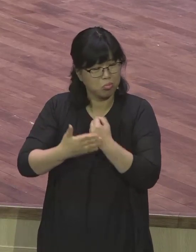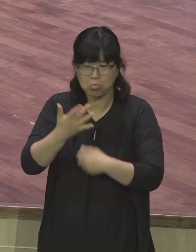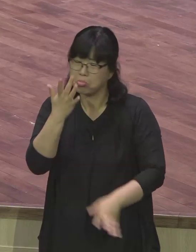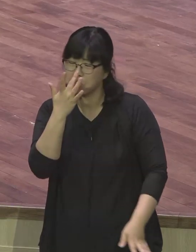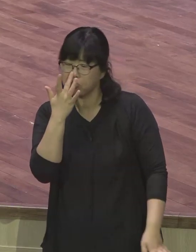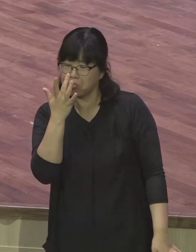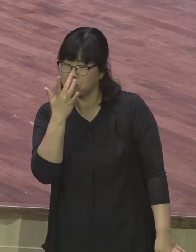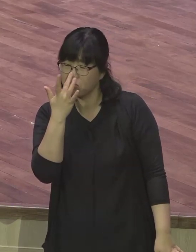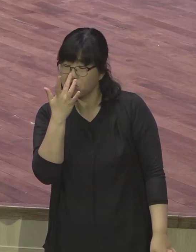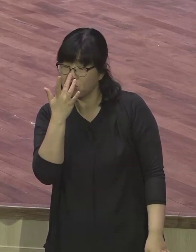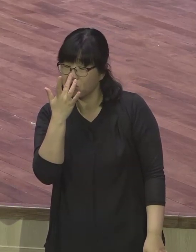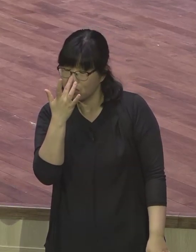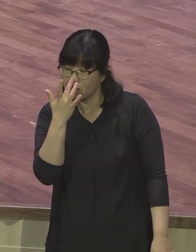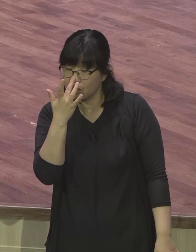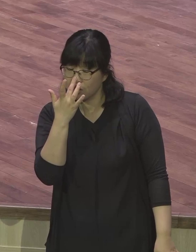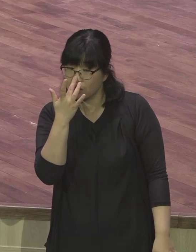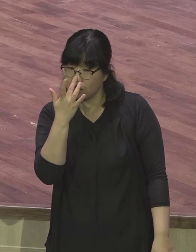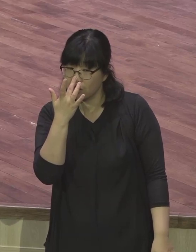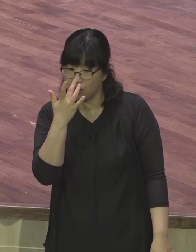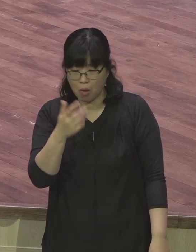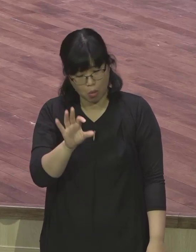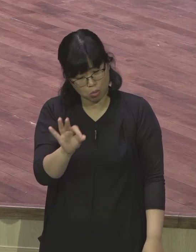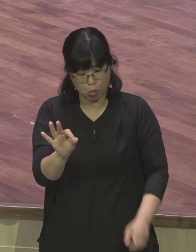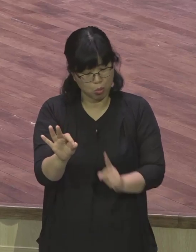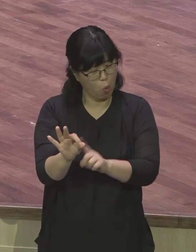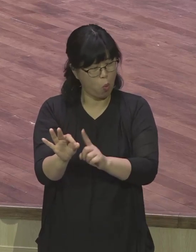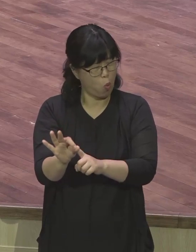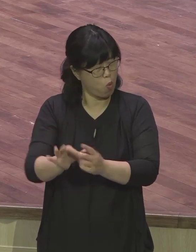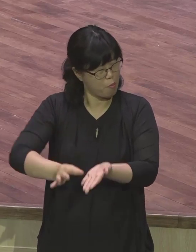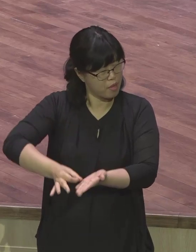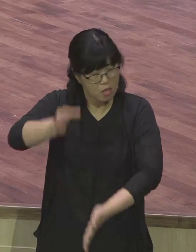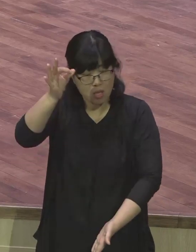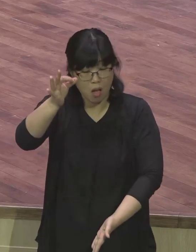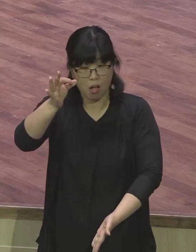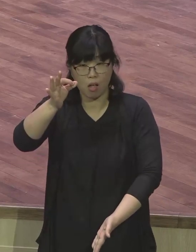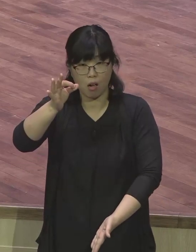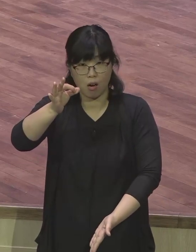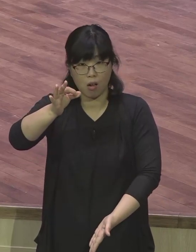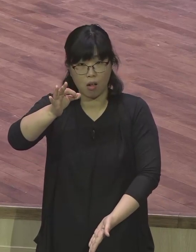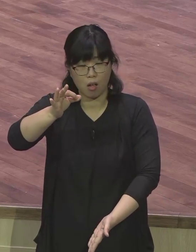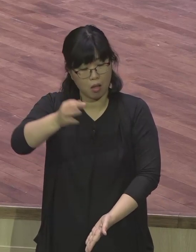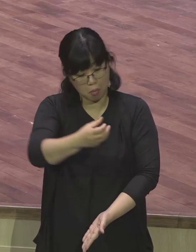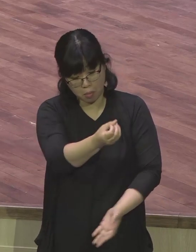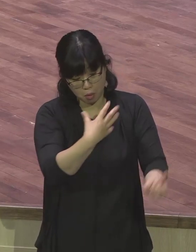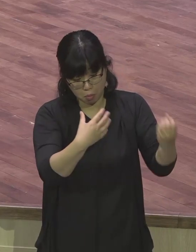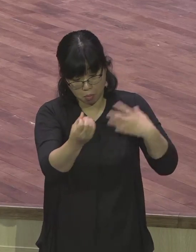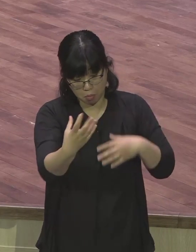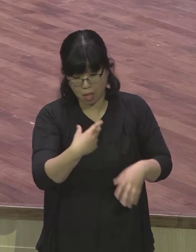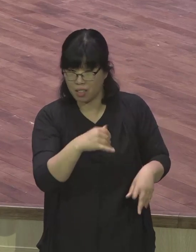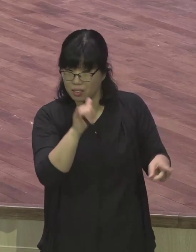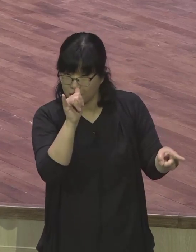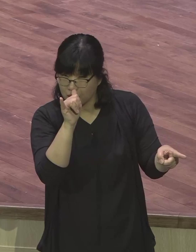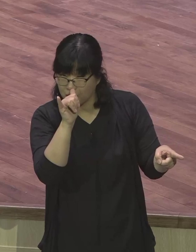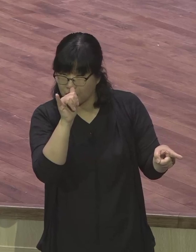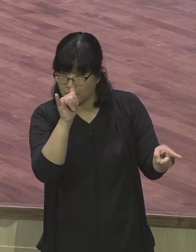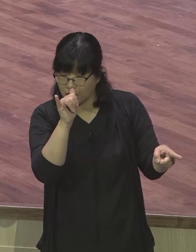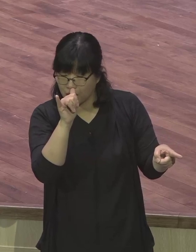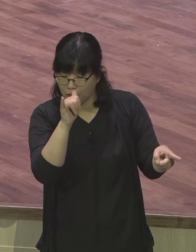가격으로 평가하고 있는 것을 말하는 것이고요 또 눈에 보이는 성공 중심이기 때문에 3박 4일의 시간이 아깝다는 것입니다